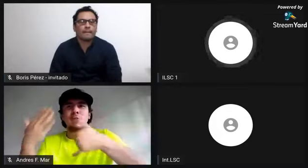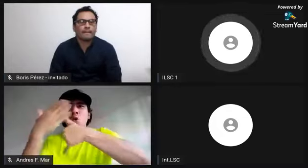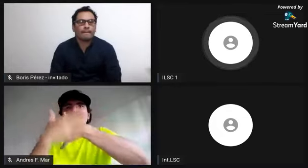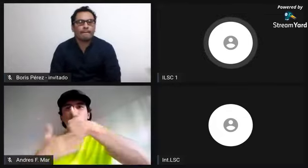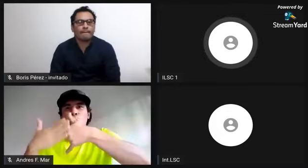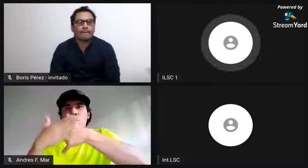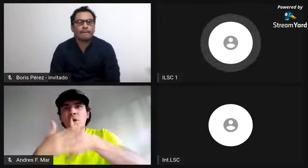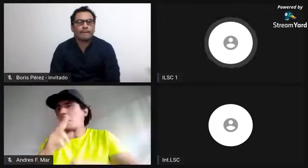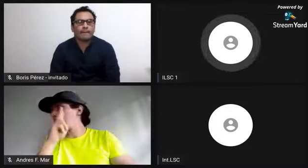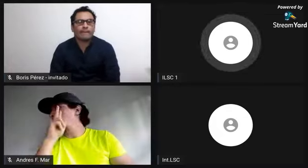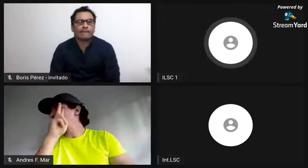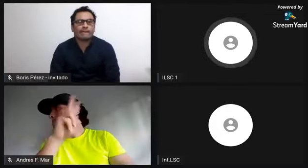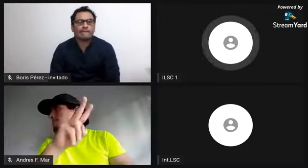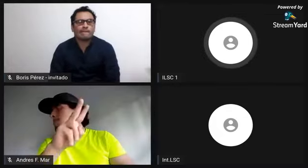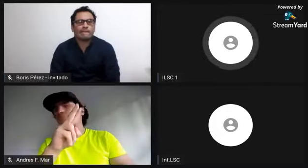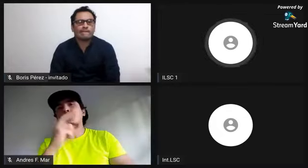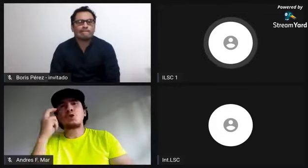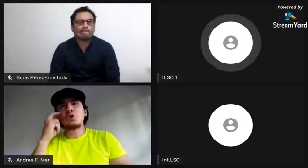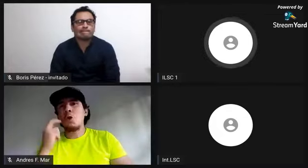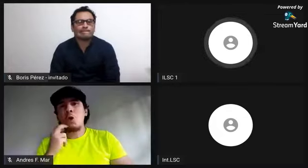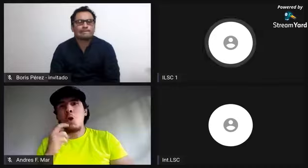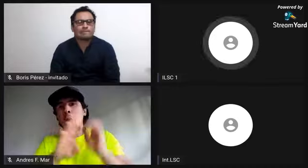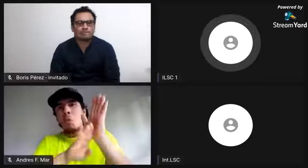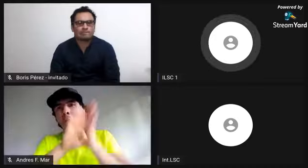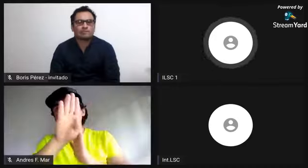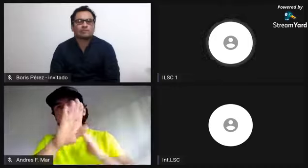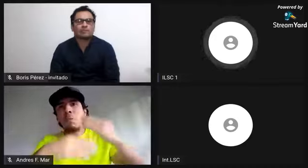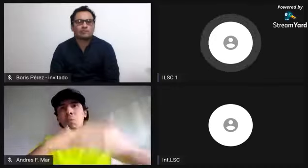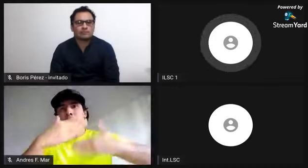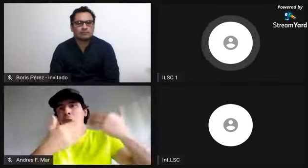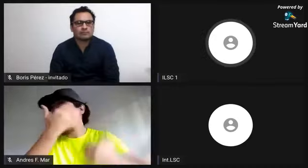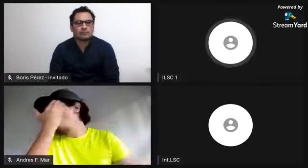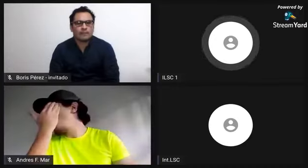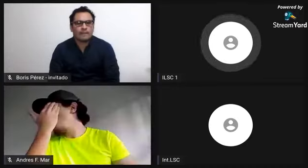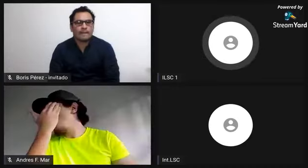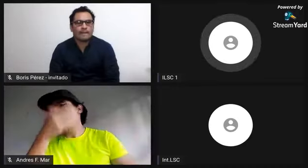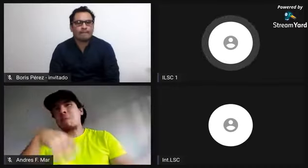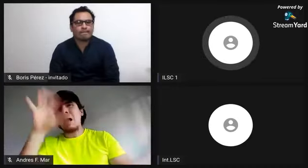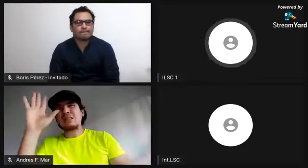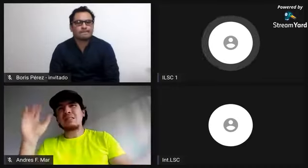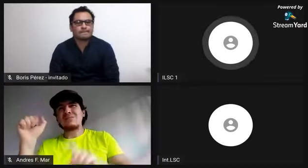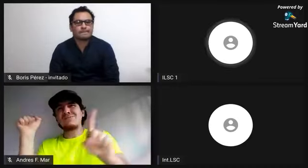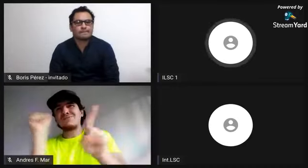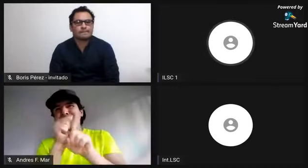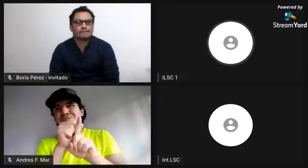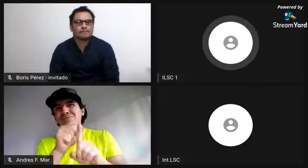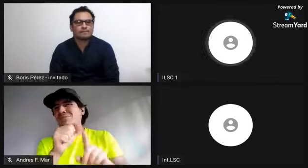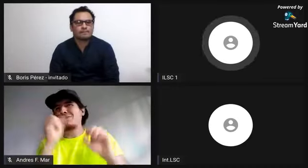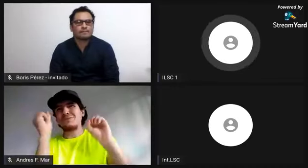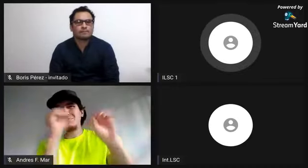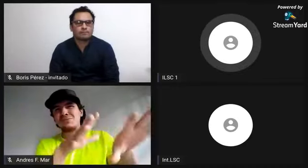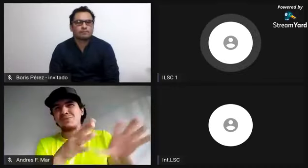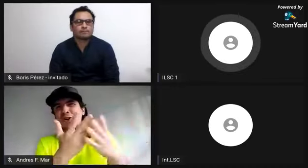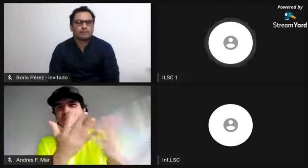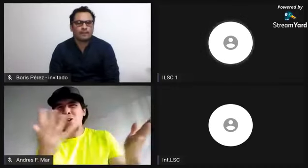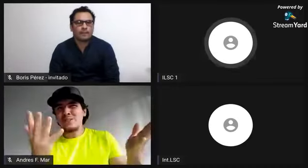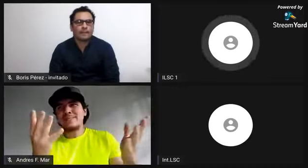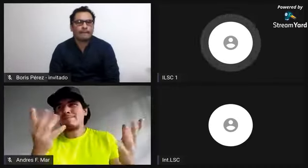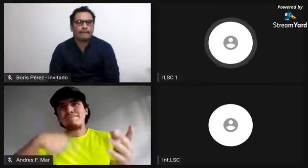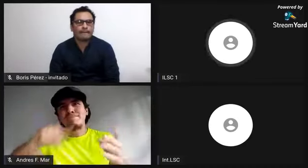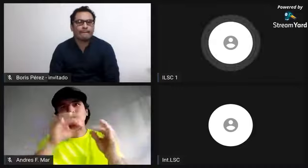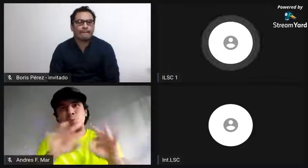tertulia dedicada a ese tema, porque realmente, en general, toda Colombia ha tenido muy descuidada